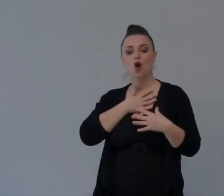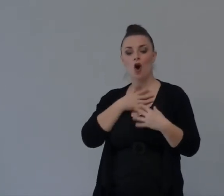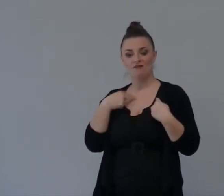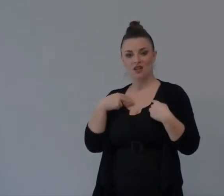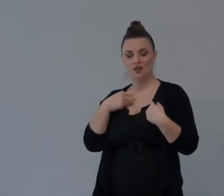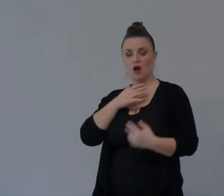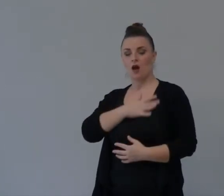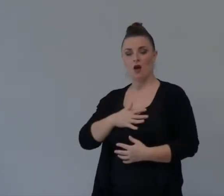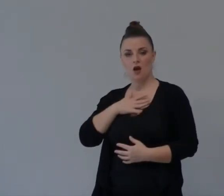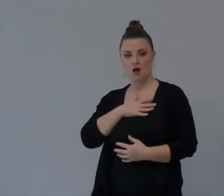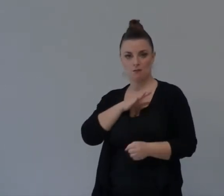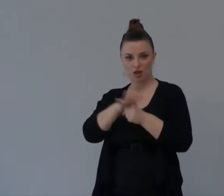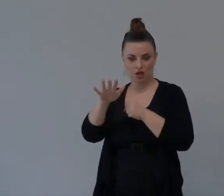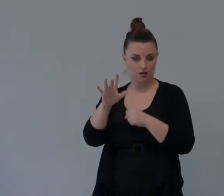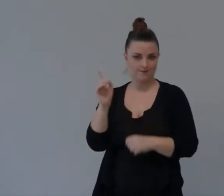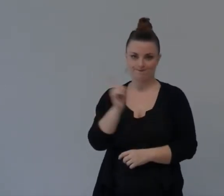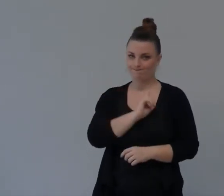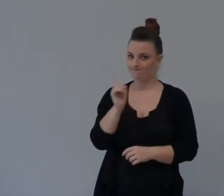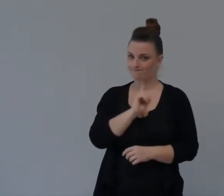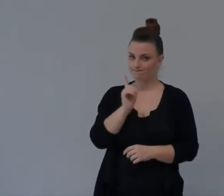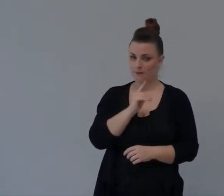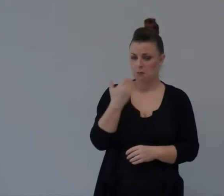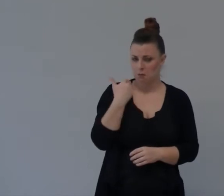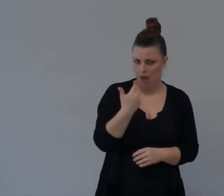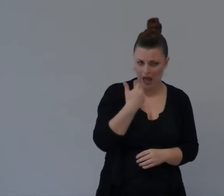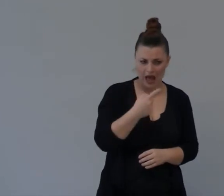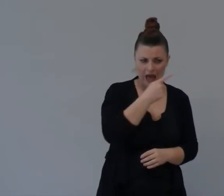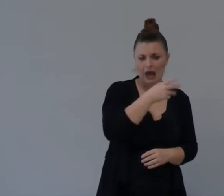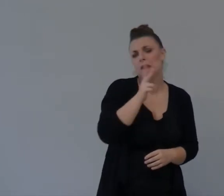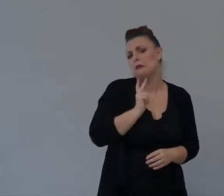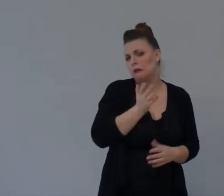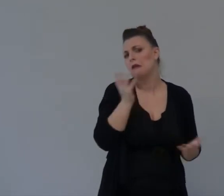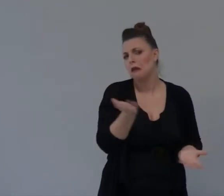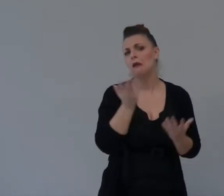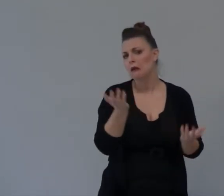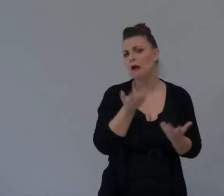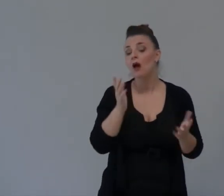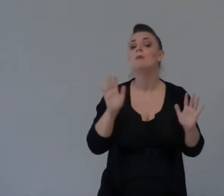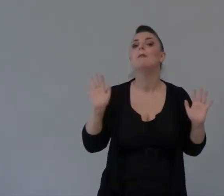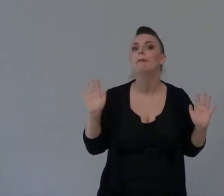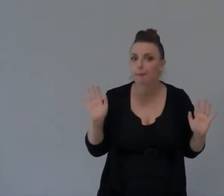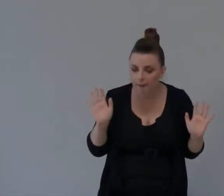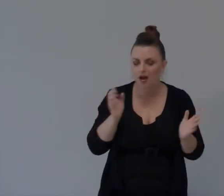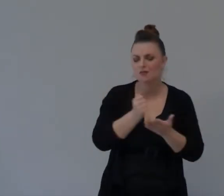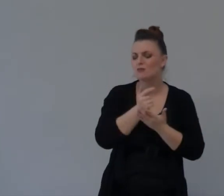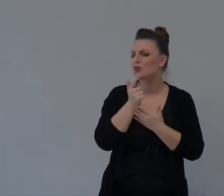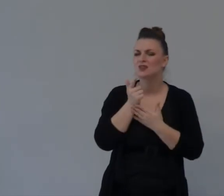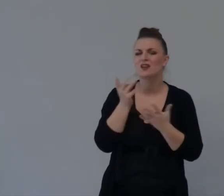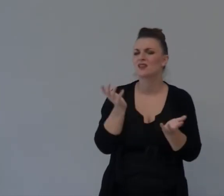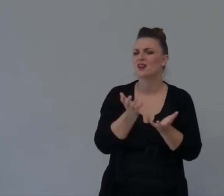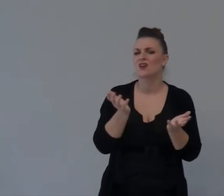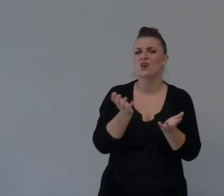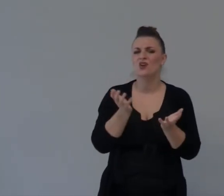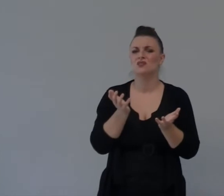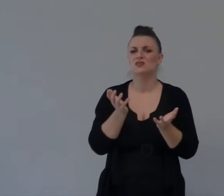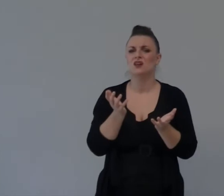Sarà Il Tuo Sposo Sia Anche Ricco Sia Anche Ricco Ma L'Impotente È Il Rapporto Che